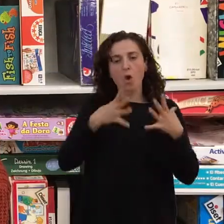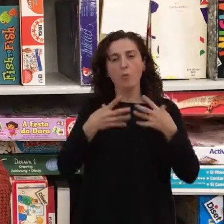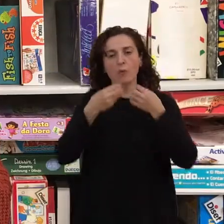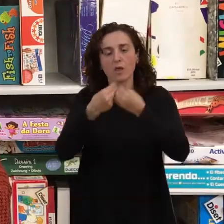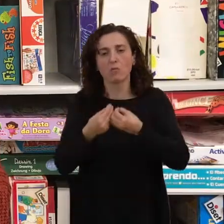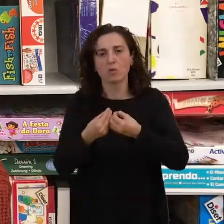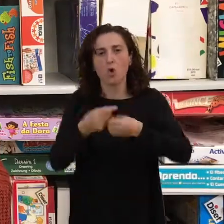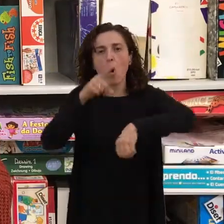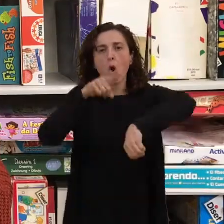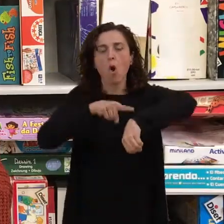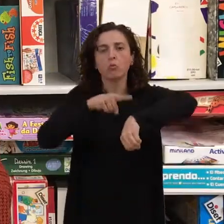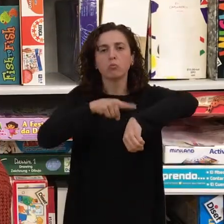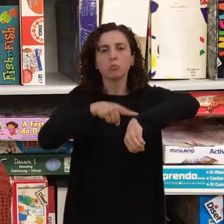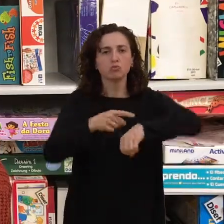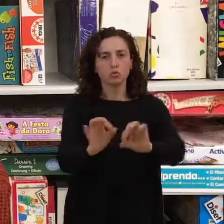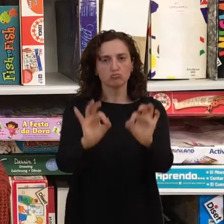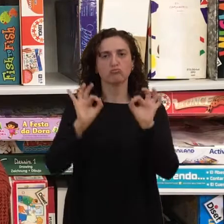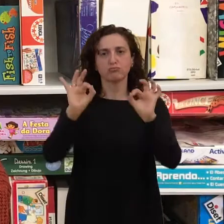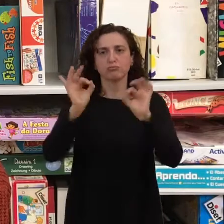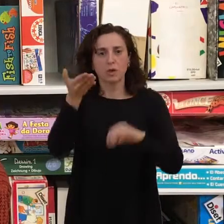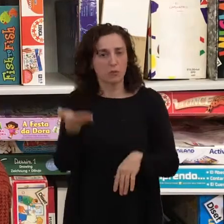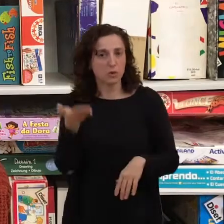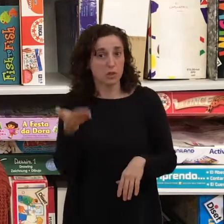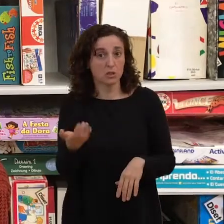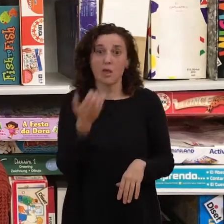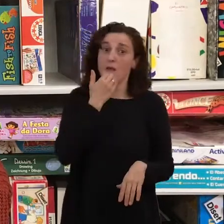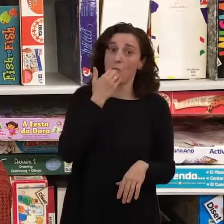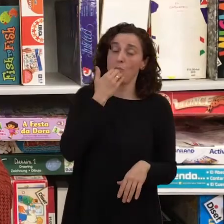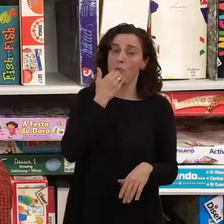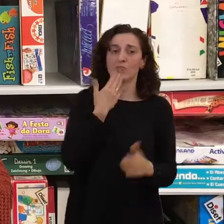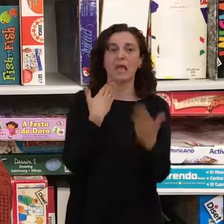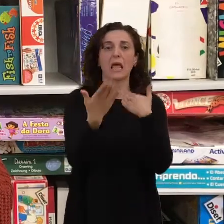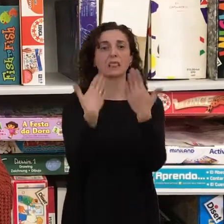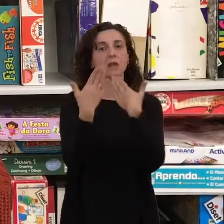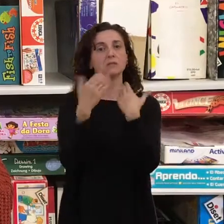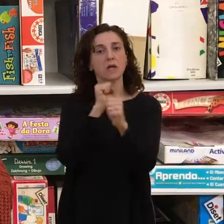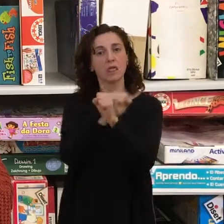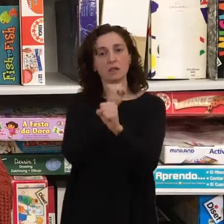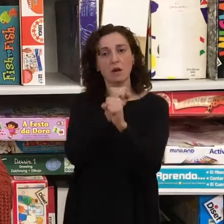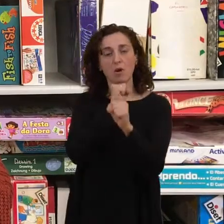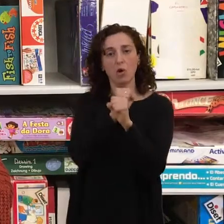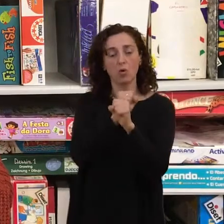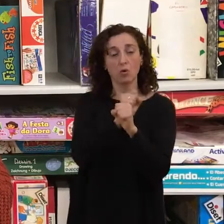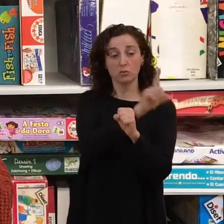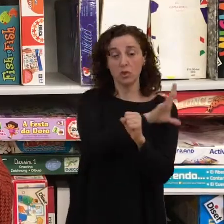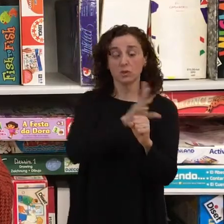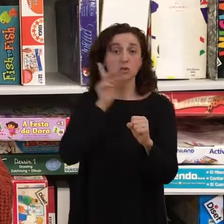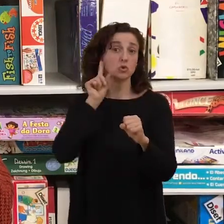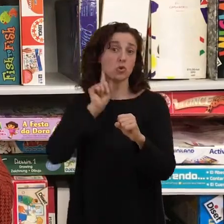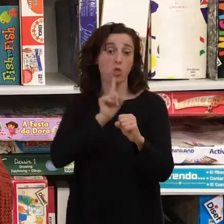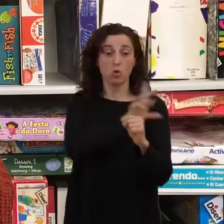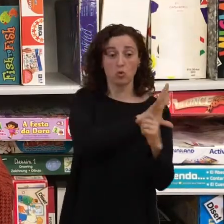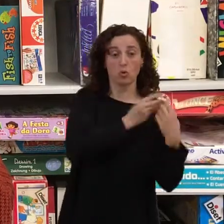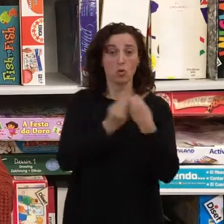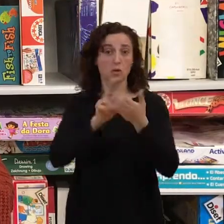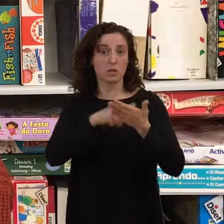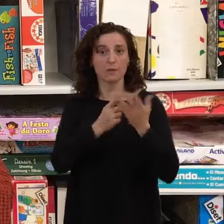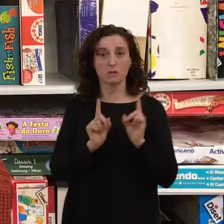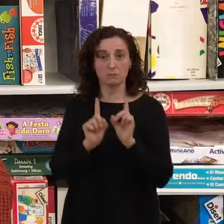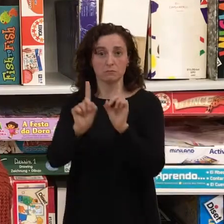como puede ser una entrevista de trabajo, la persona sorda acude con un intérprete de lengua de signos, después en asambleas o cursos de formación por